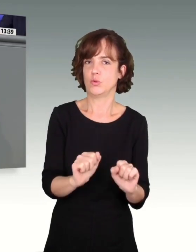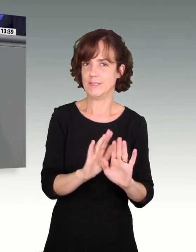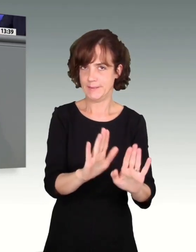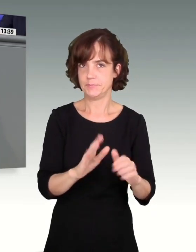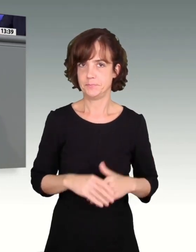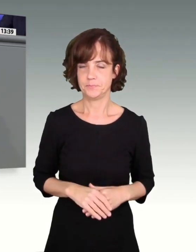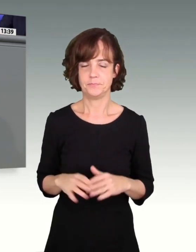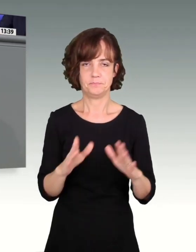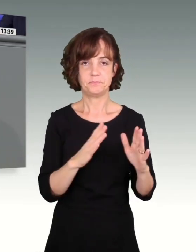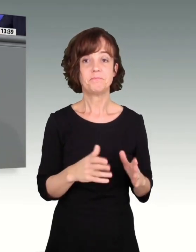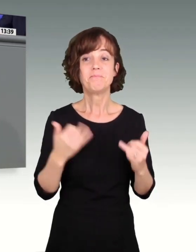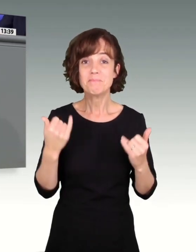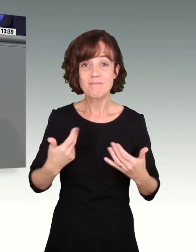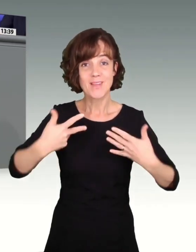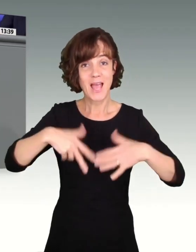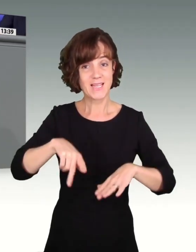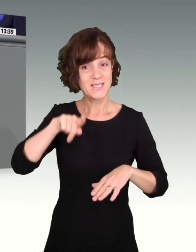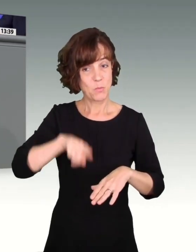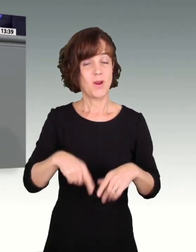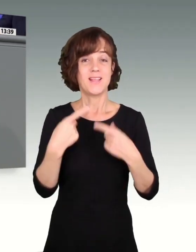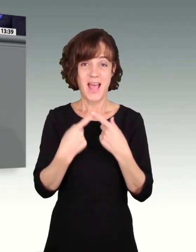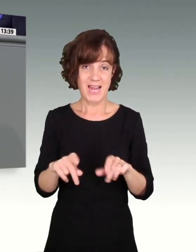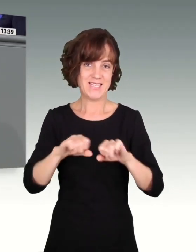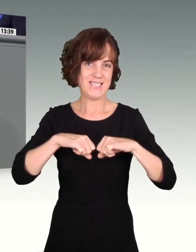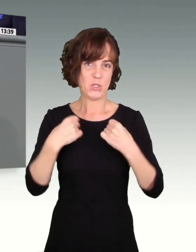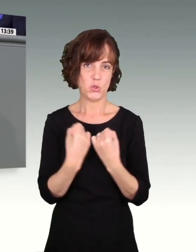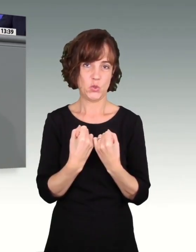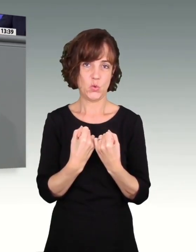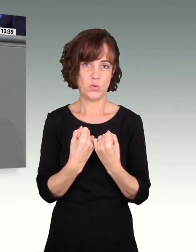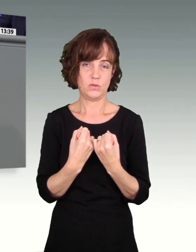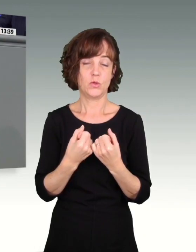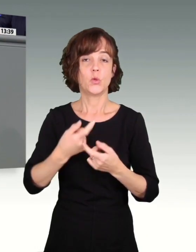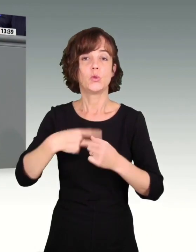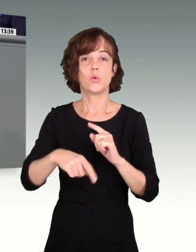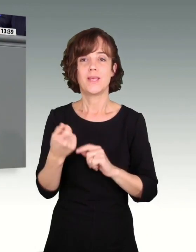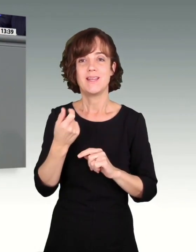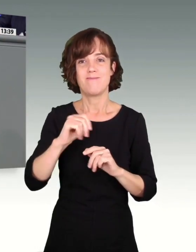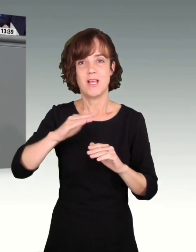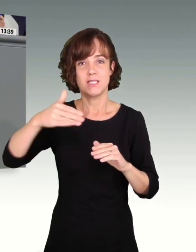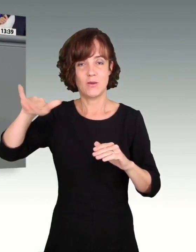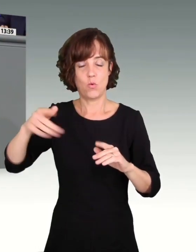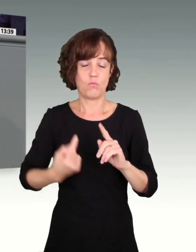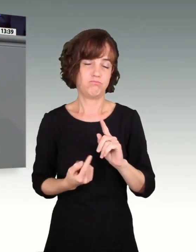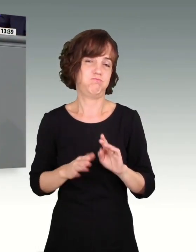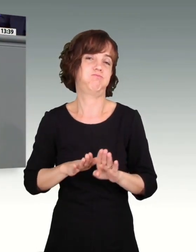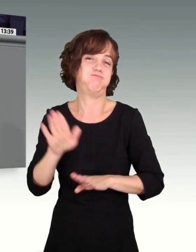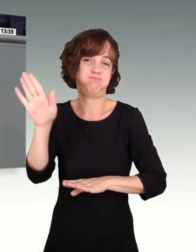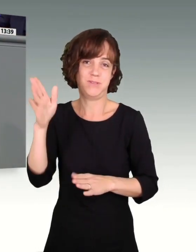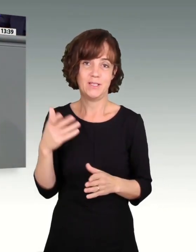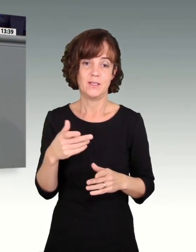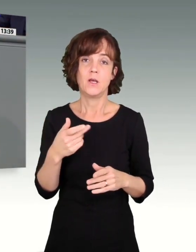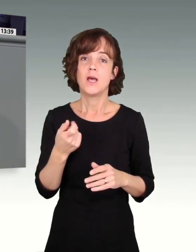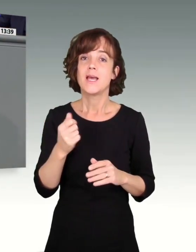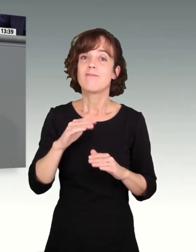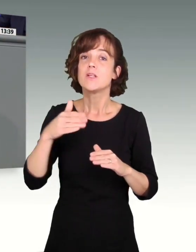Jetzt haben wir seit 18 Monaten eine andere Situation in diesem Land, und die ist bedingt durch die hohe Inflation. Die hohe Inflation ist verursacht,